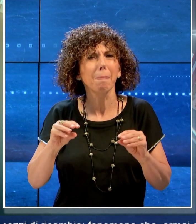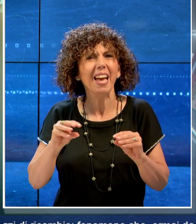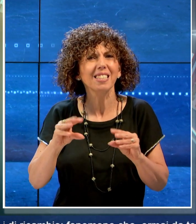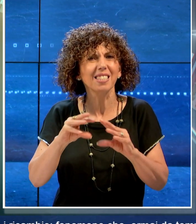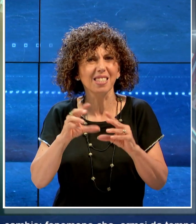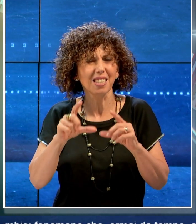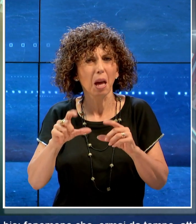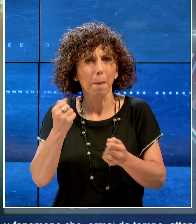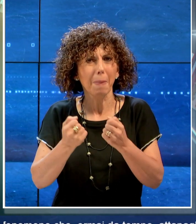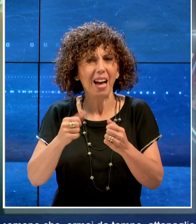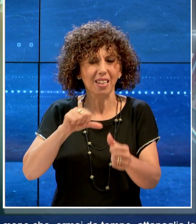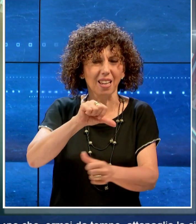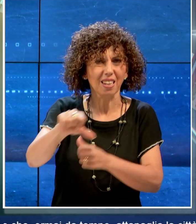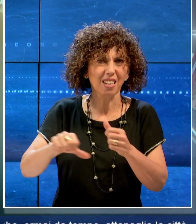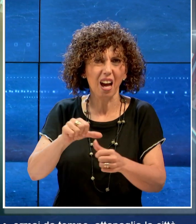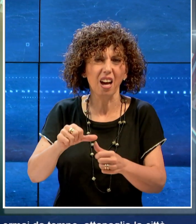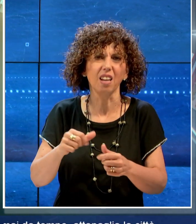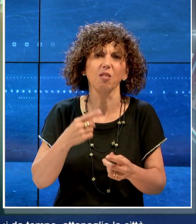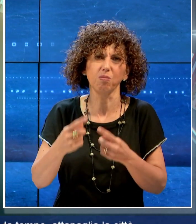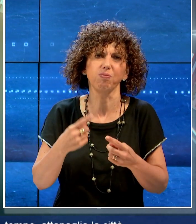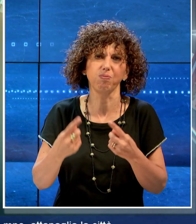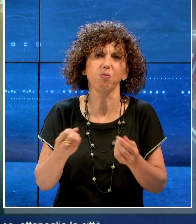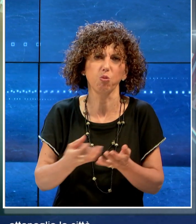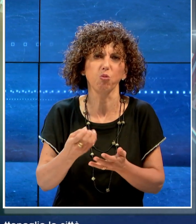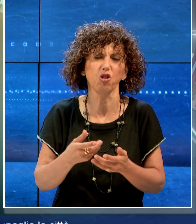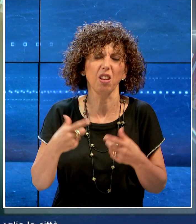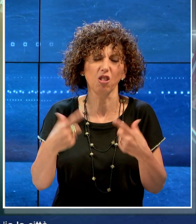fenomeno che, oramai da tempo, attanaia la città.